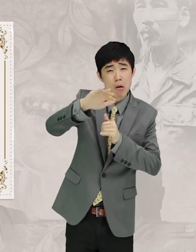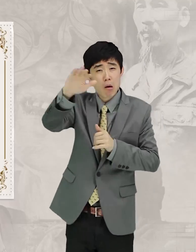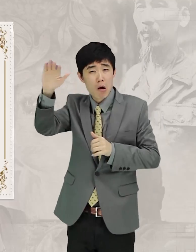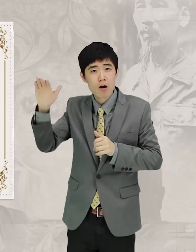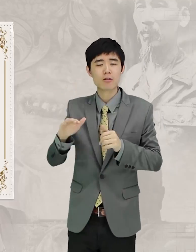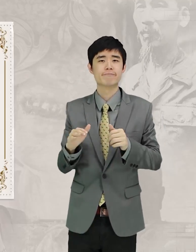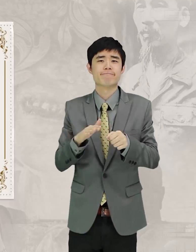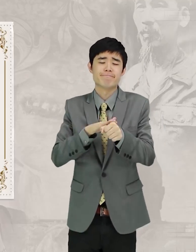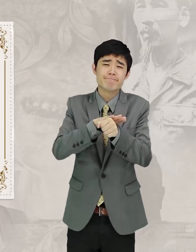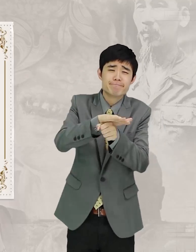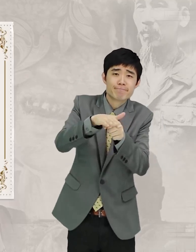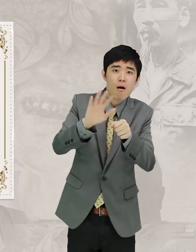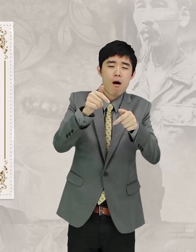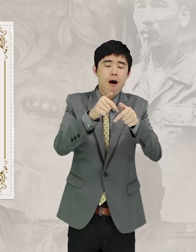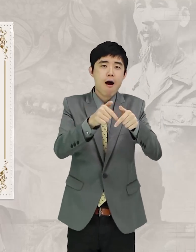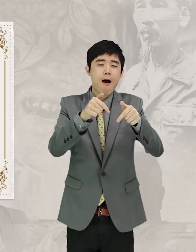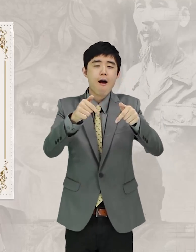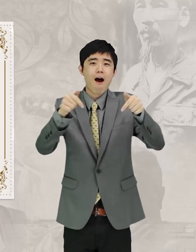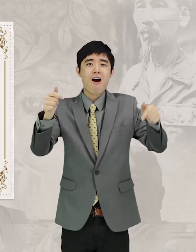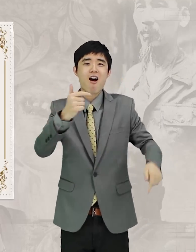사람으로 사랑을 점점 넓혀가는 것이지.